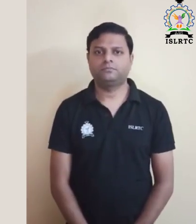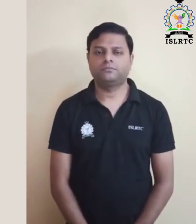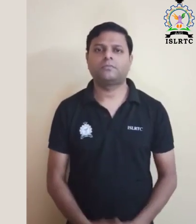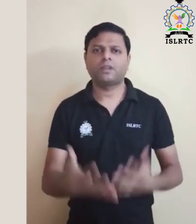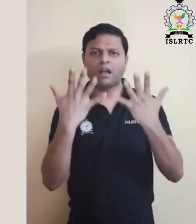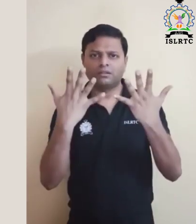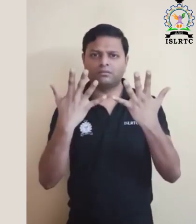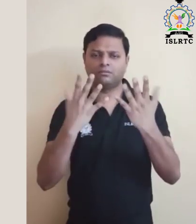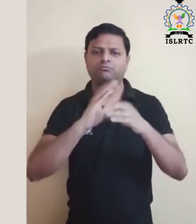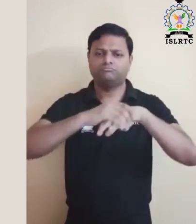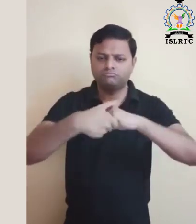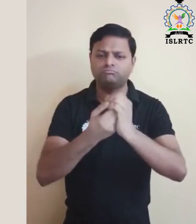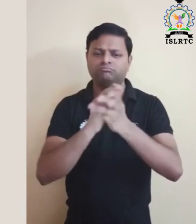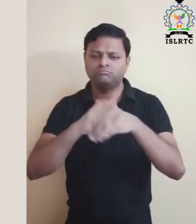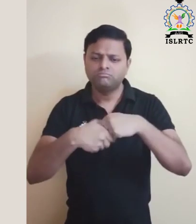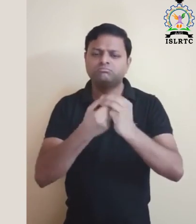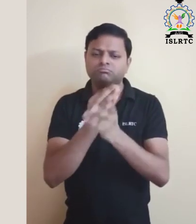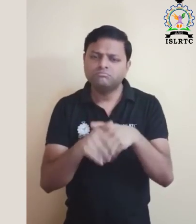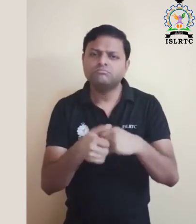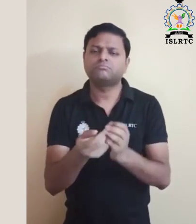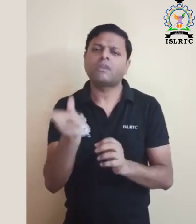हातों को बार-बार दोना चाहिए